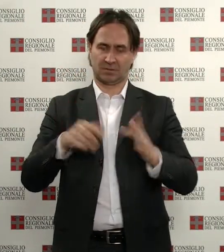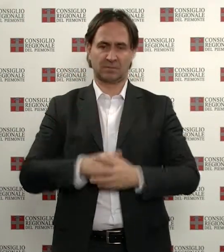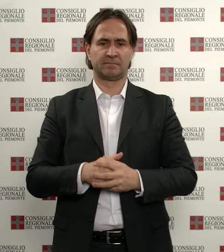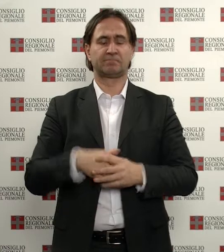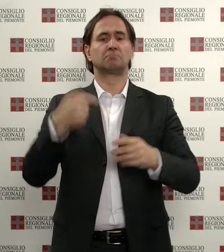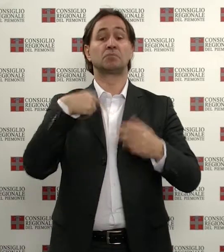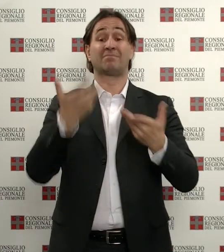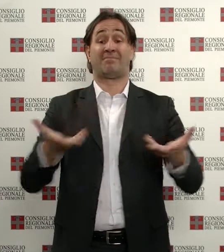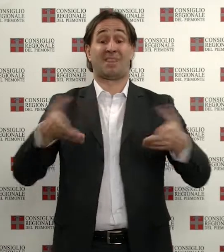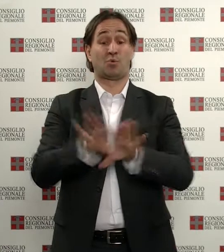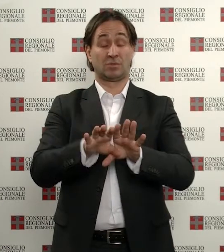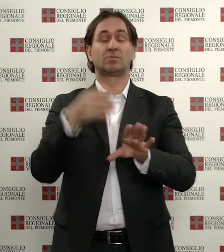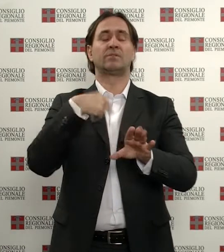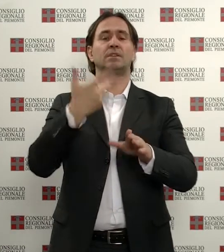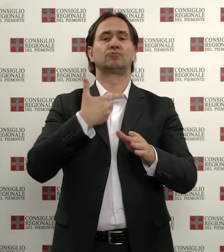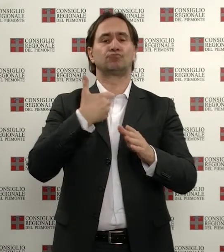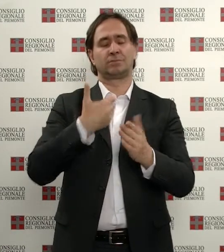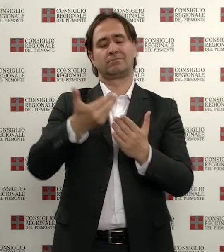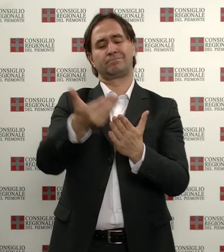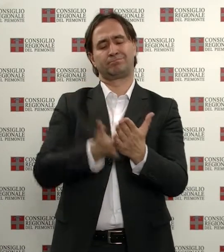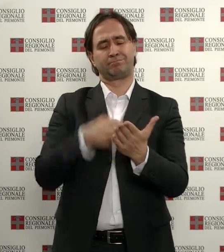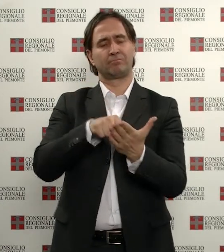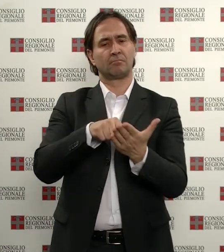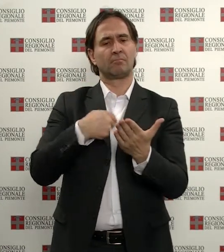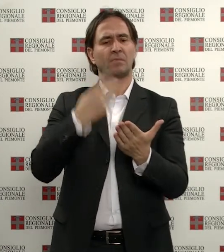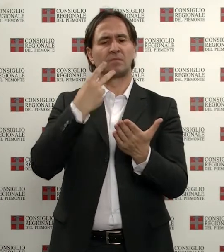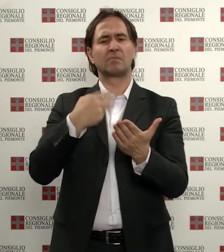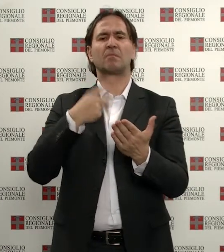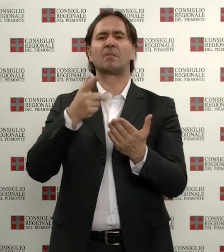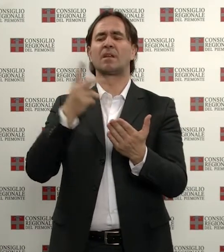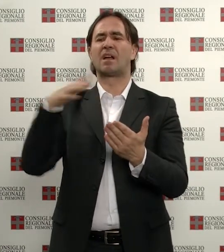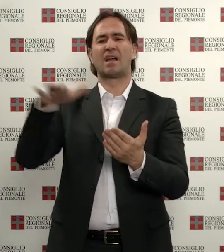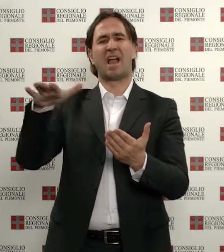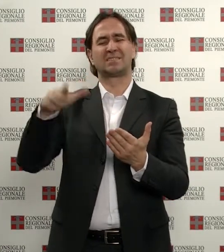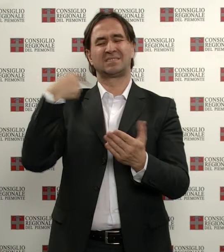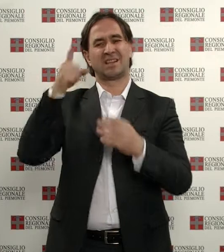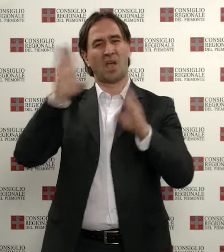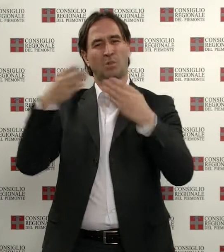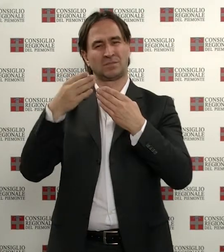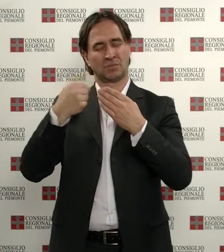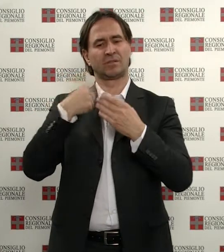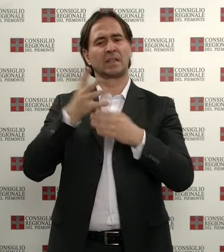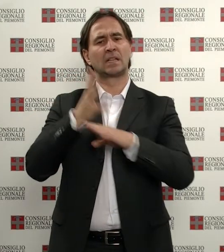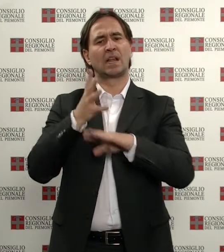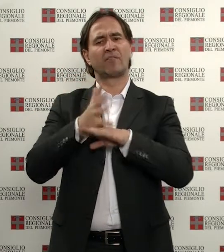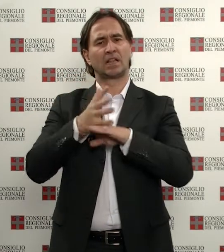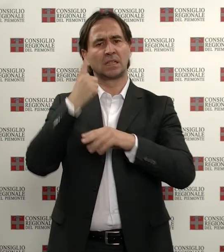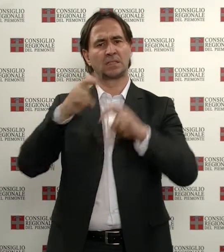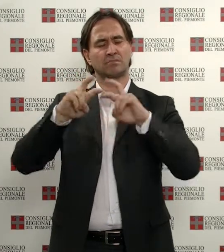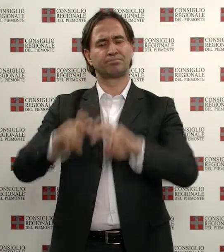Un ordine del giorno per diagnosi precoce e interventi a favore dei ragazzi affetti da autismo e ha espresso solidarietà all